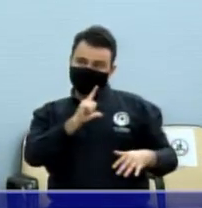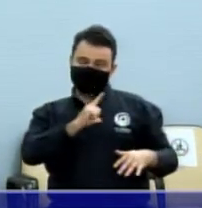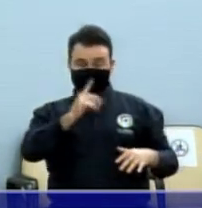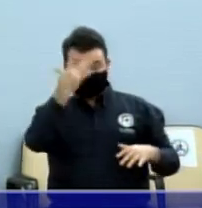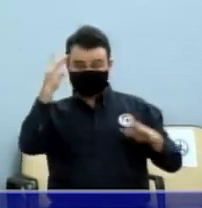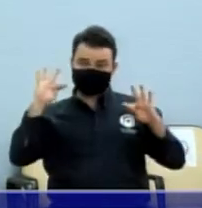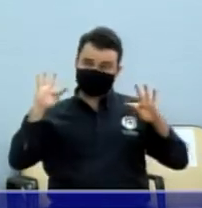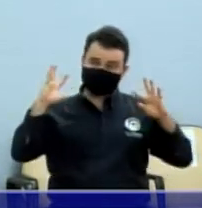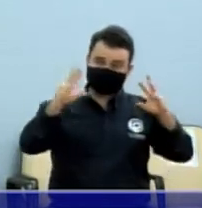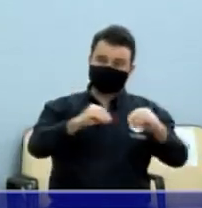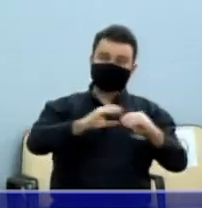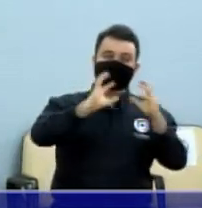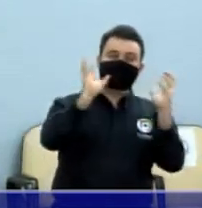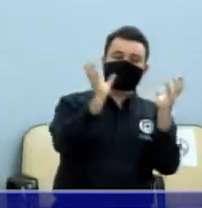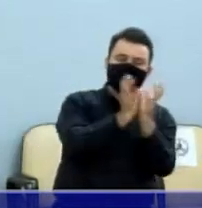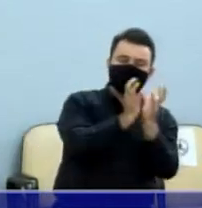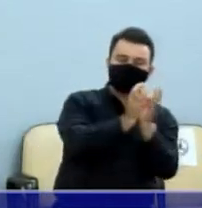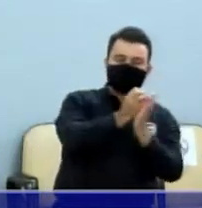toda a imprensa,